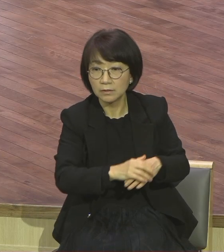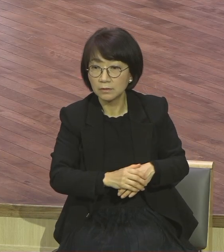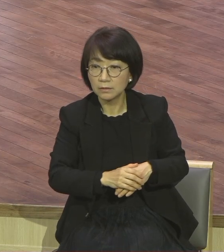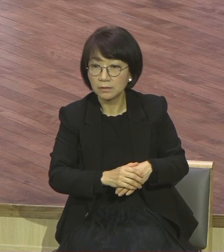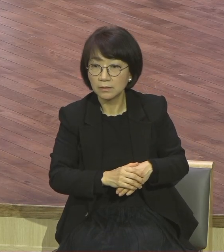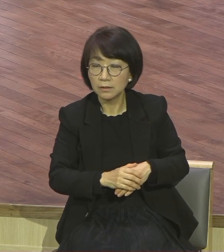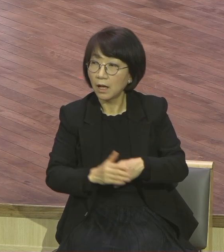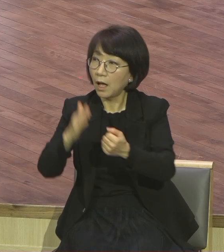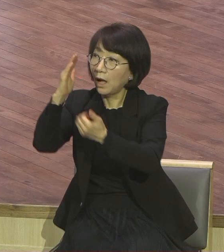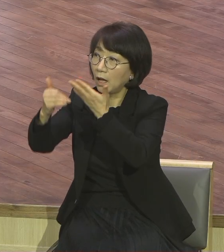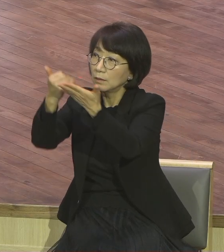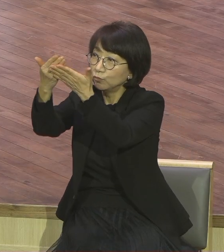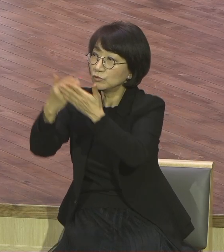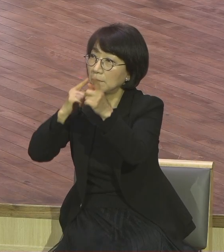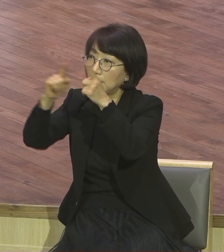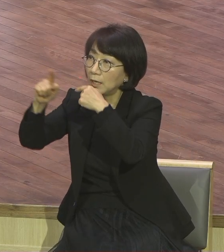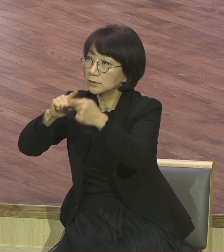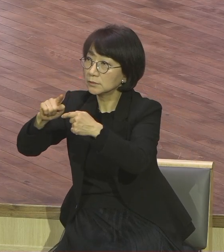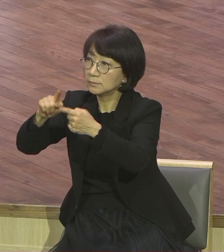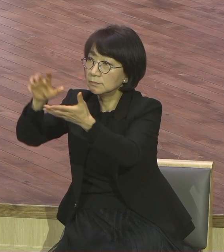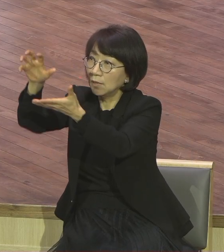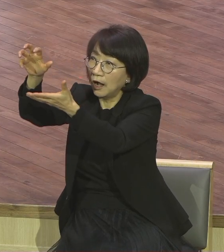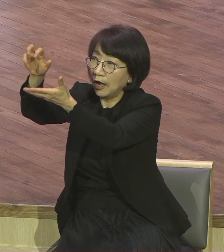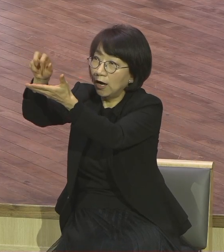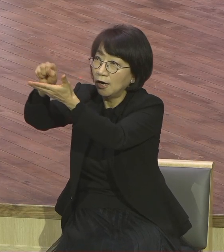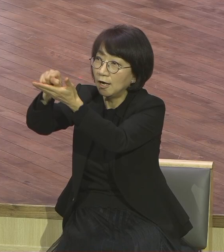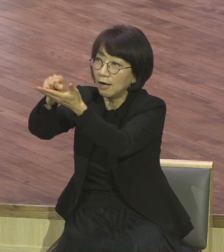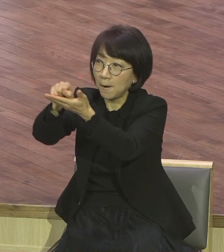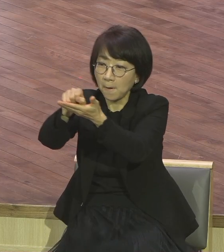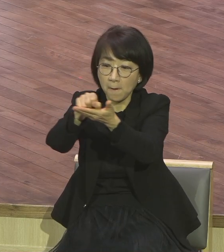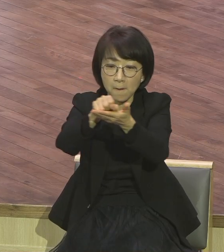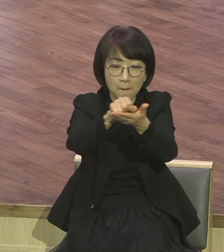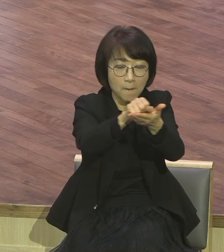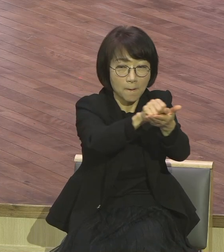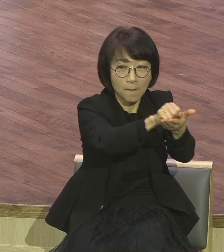바라보듯이 바라보고 만족만 해